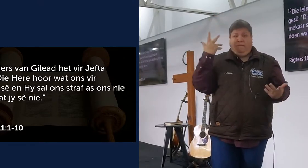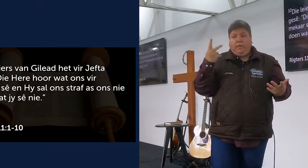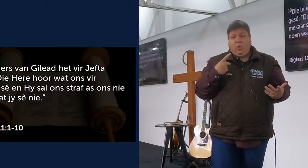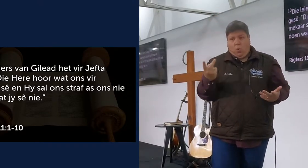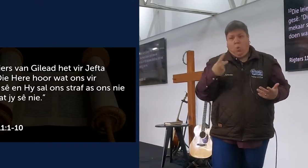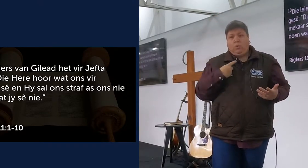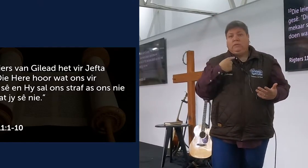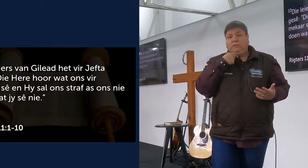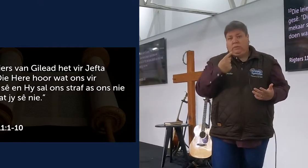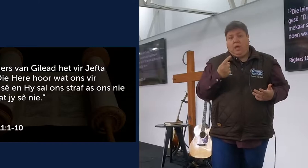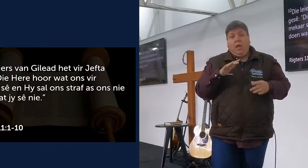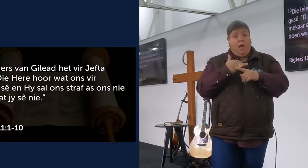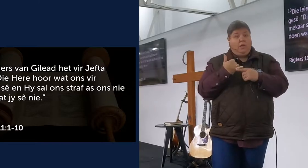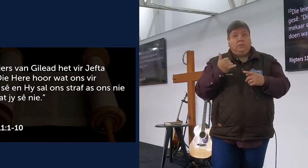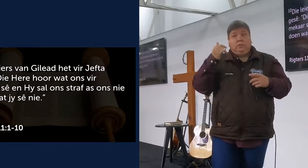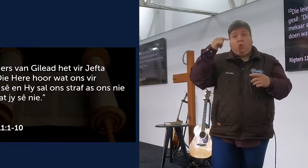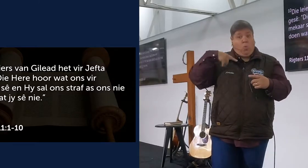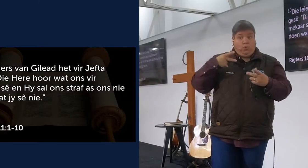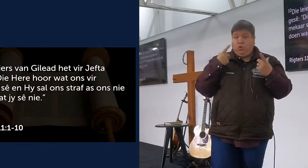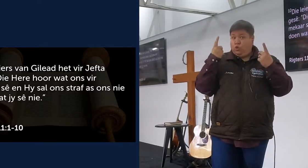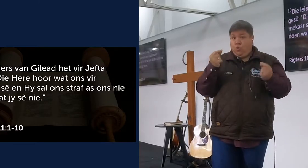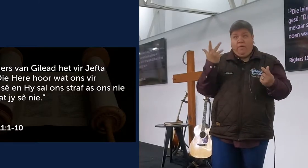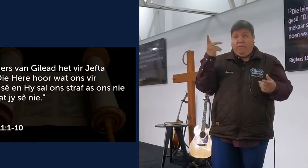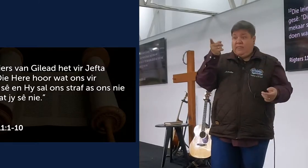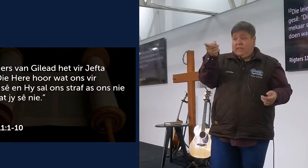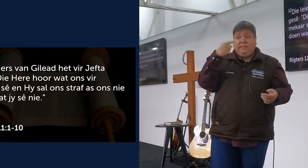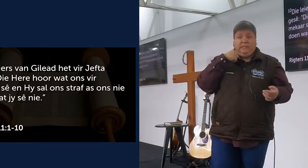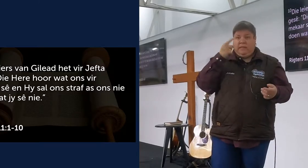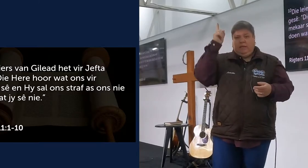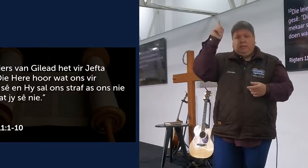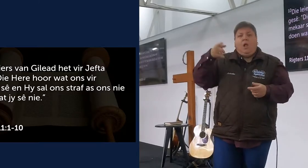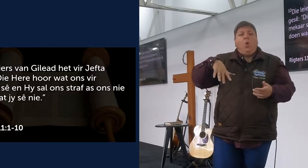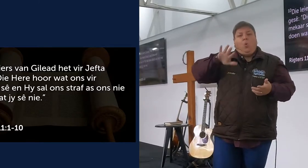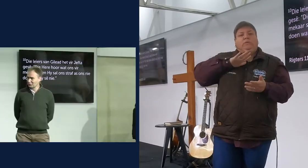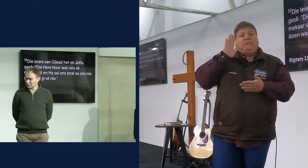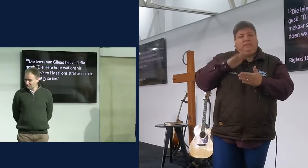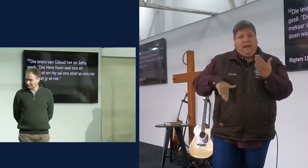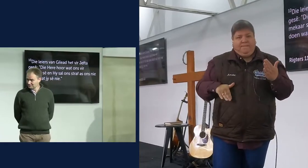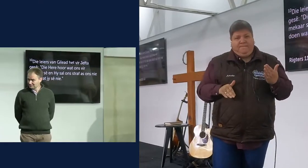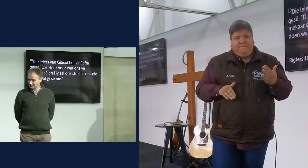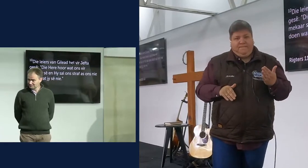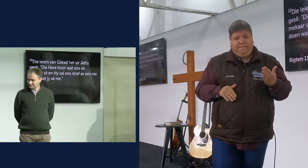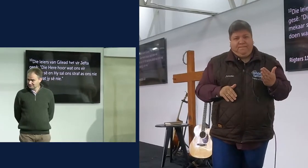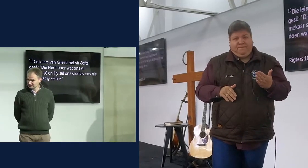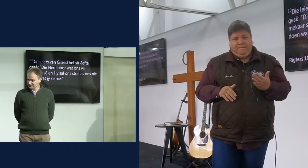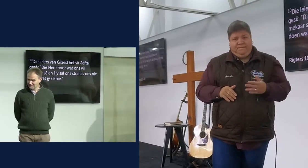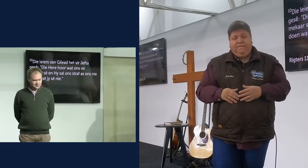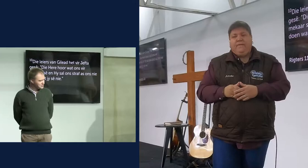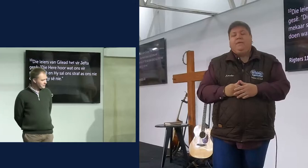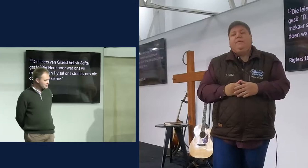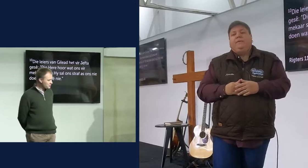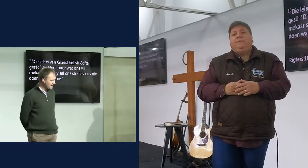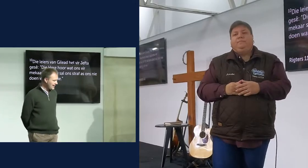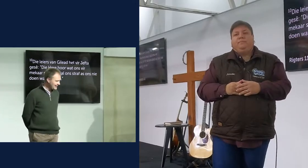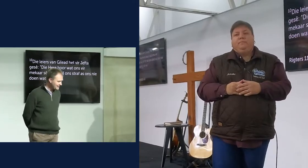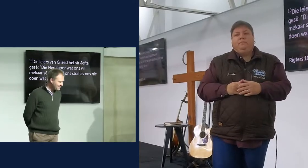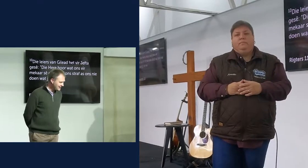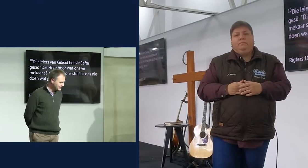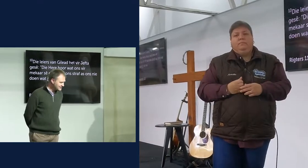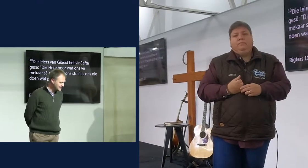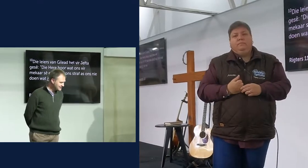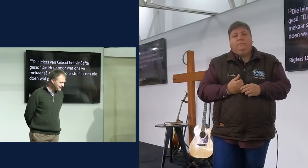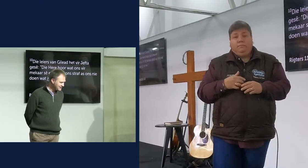sal ons straf, as ons nie doen, wat jy sê nie, ok, all good, te voel of jy die story recht